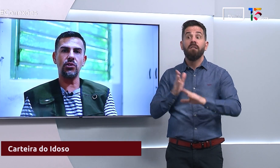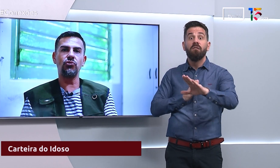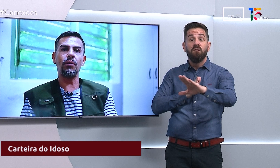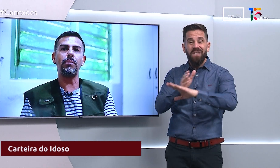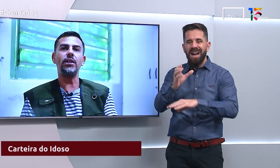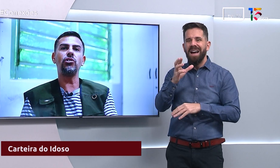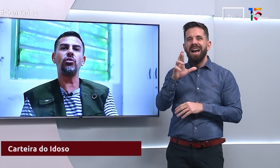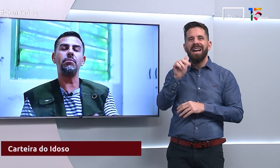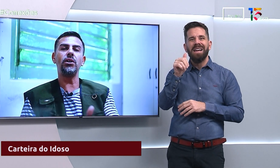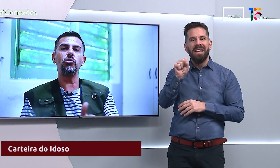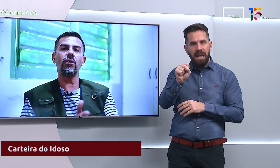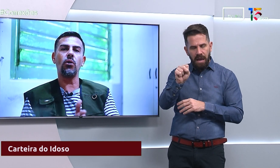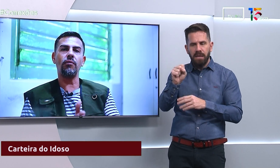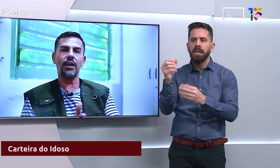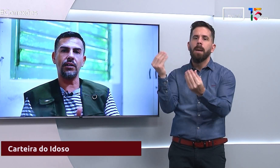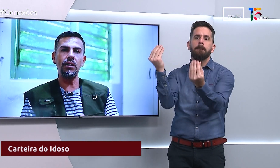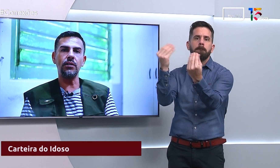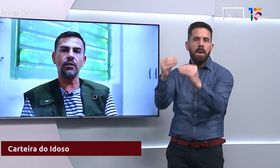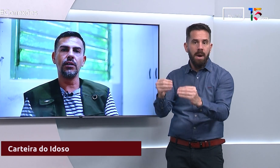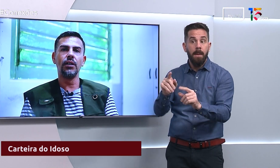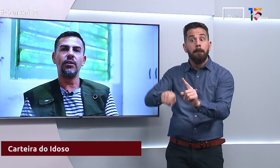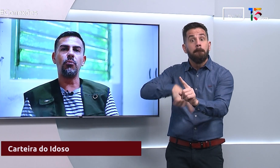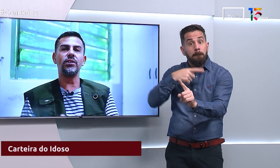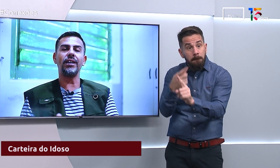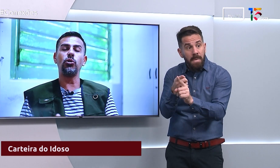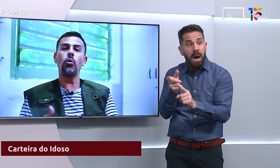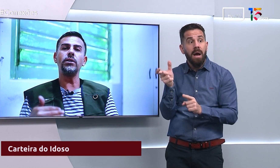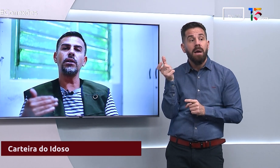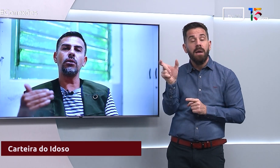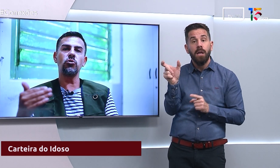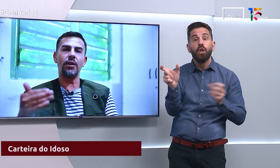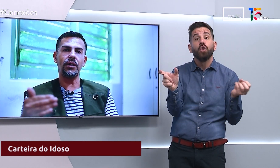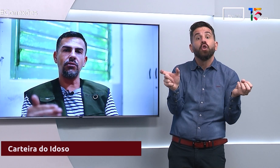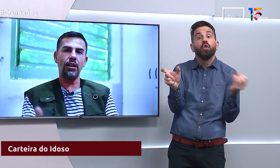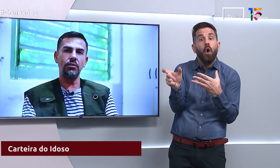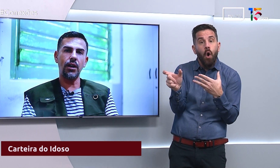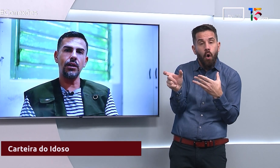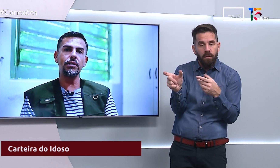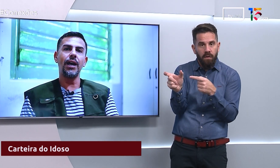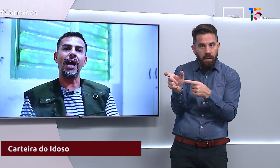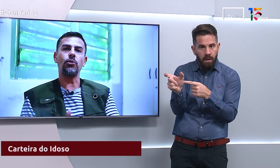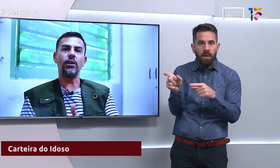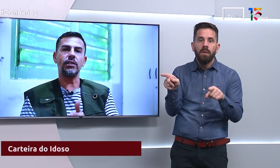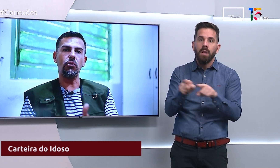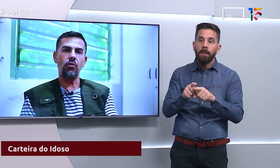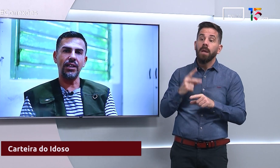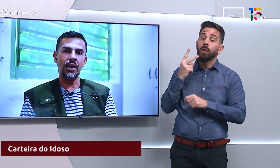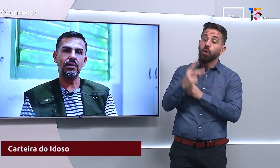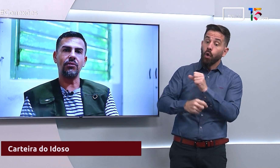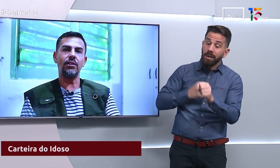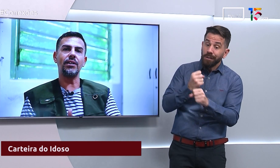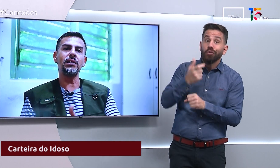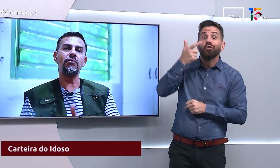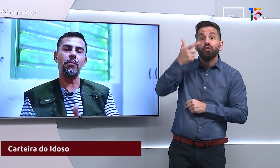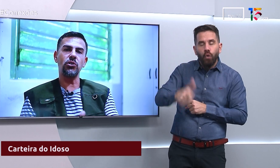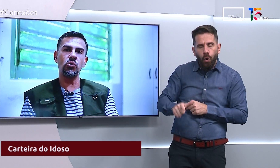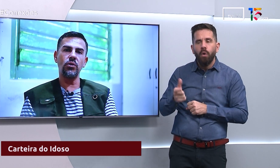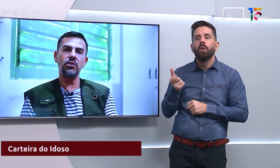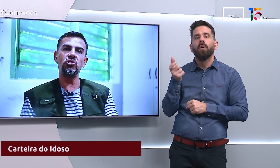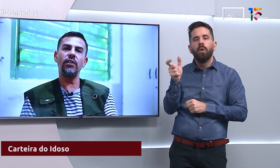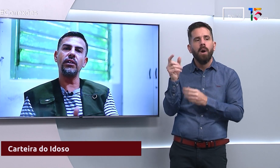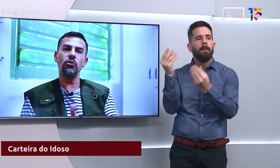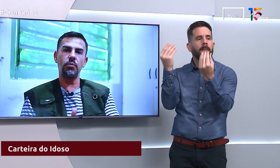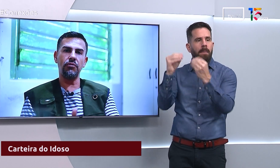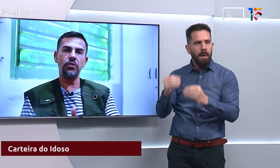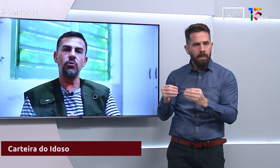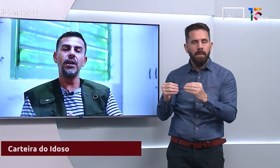cadastro, já emite uma nova carteirinha. Depois tem dois anos para estar indo lá no CRAS, atualizar o cadastro, atualizar as informações